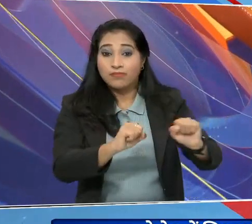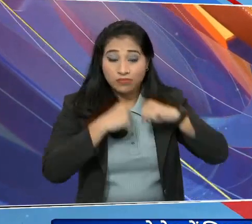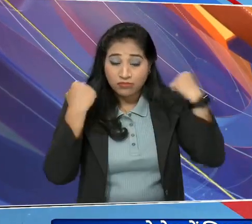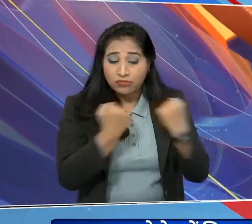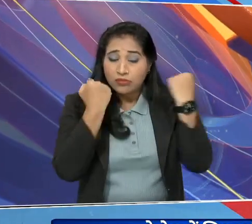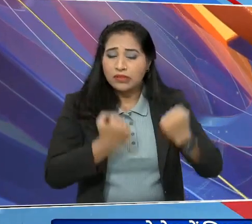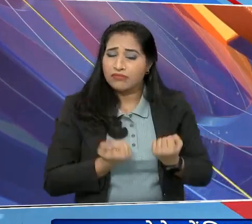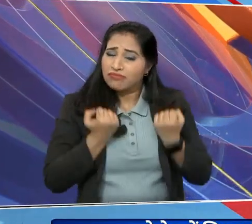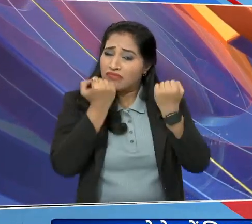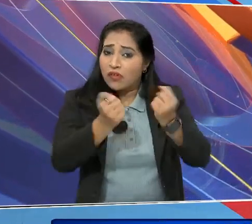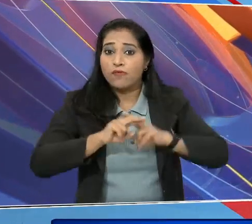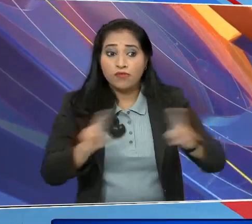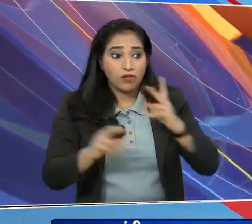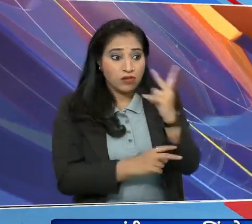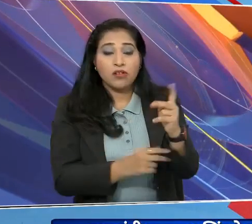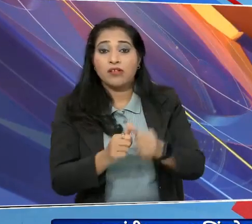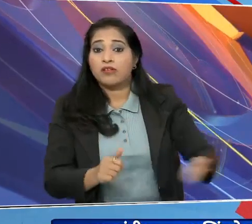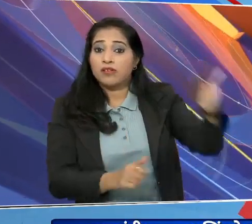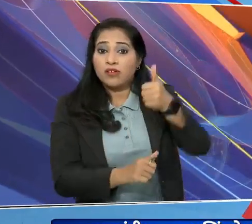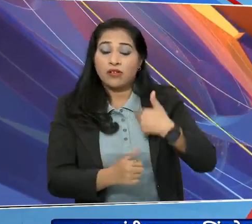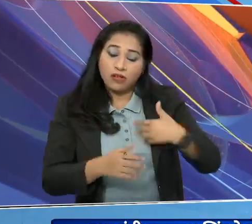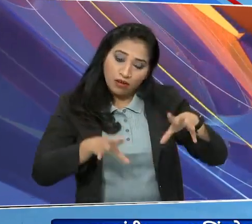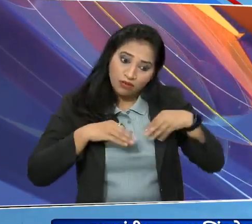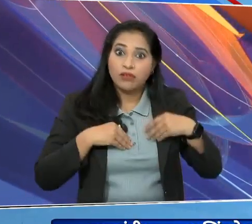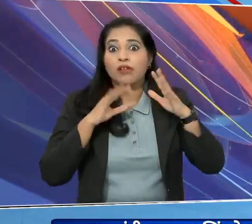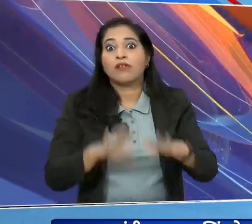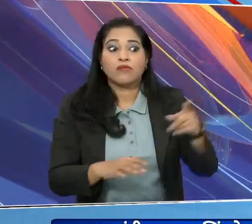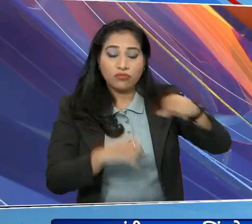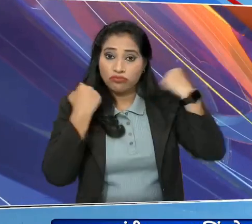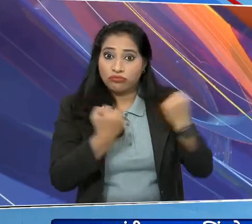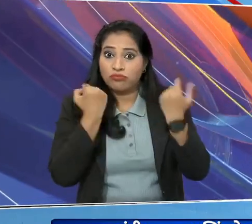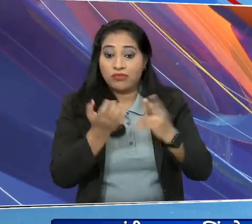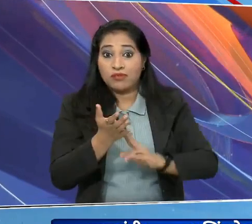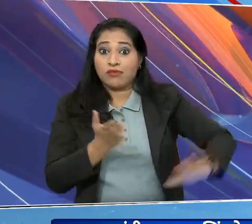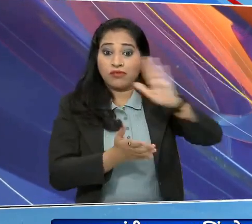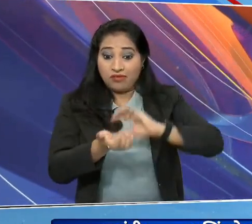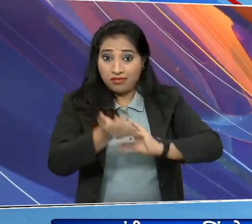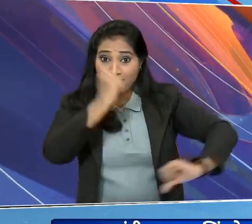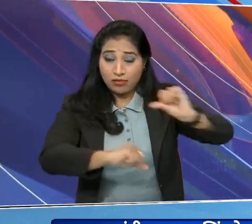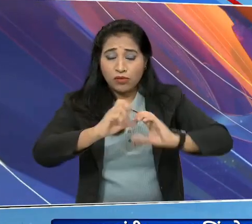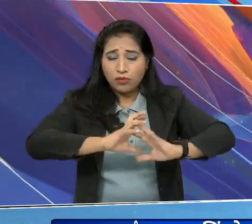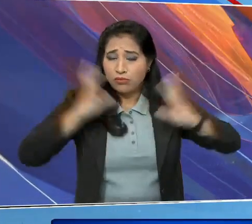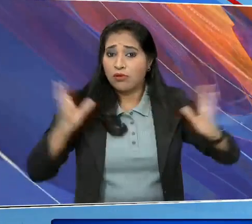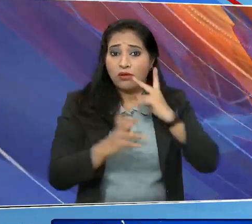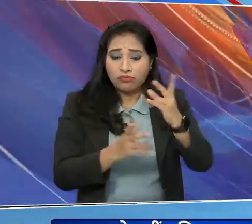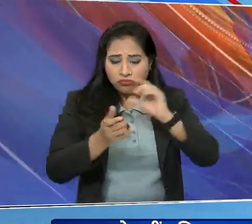समरपन का ही यह प्रतिफल है अध्यक्षमोदे ऐसा मैं मानता हूं कि हमारा रास्ट आज विज्ञान की दुनिया में